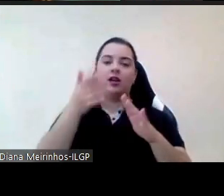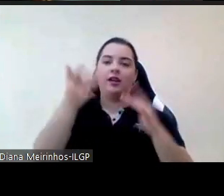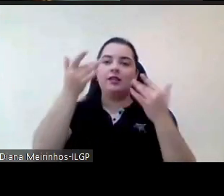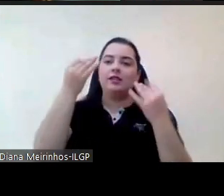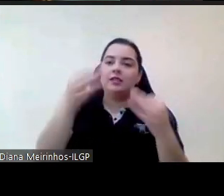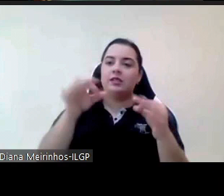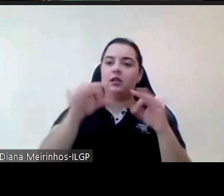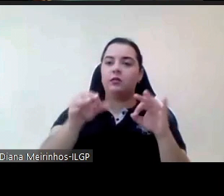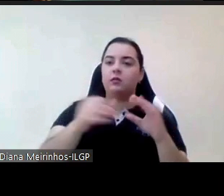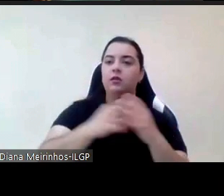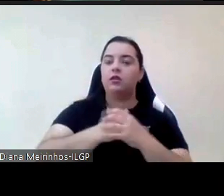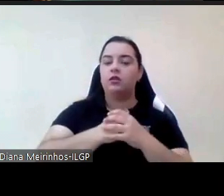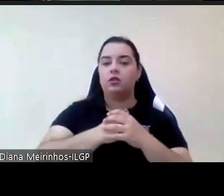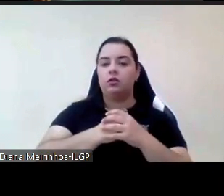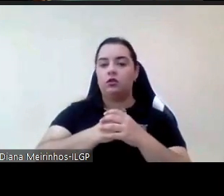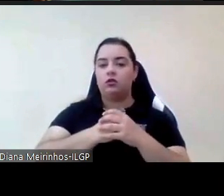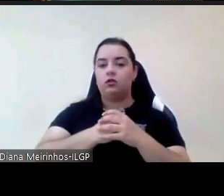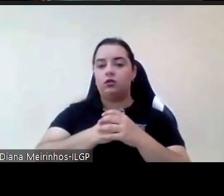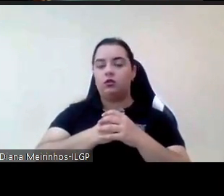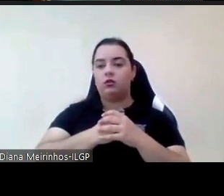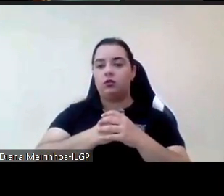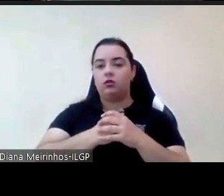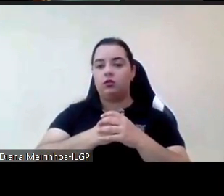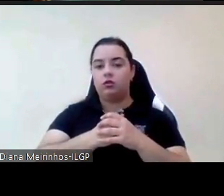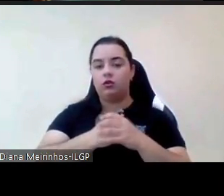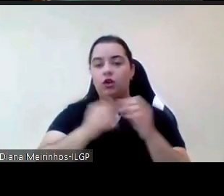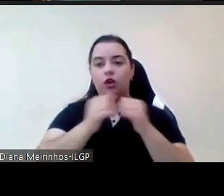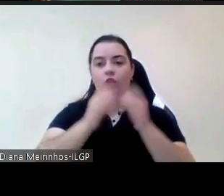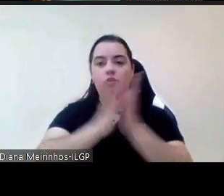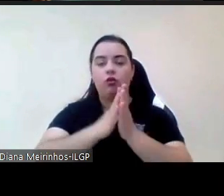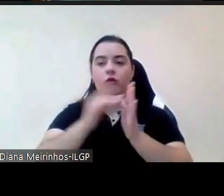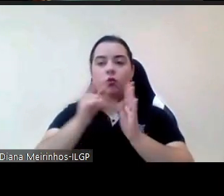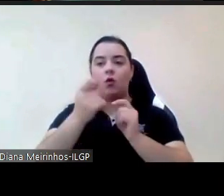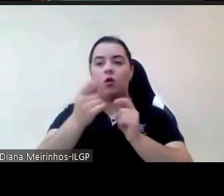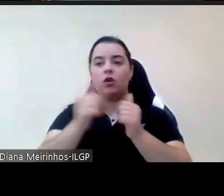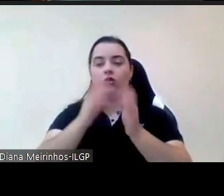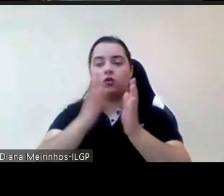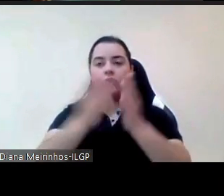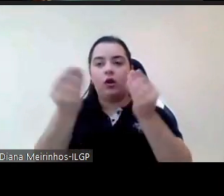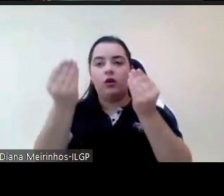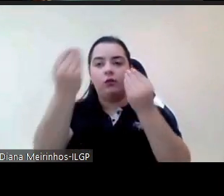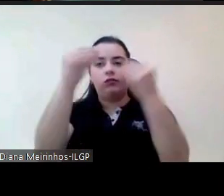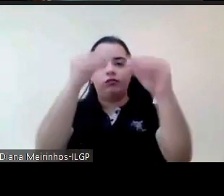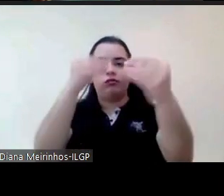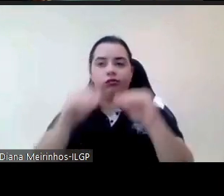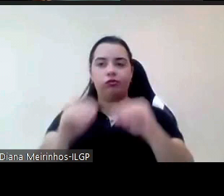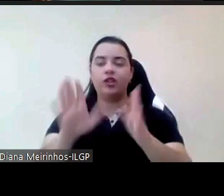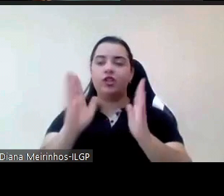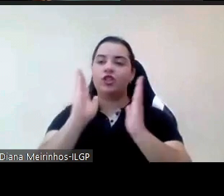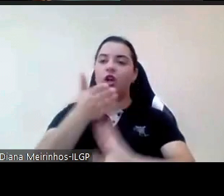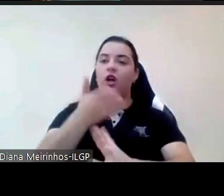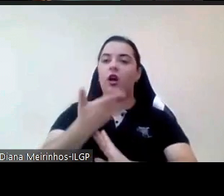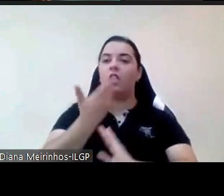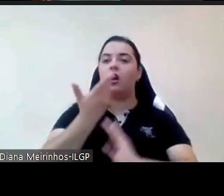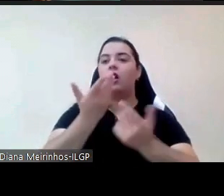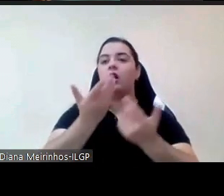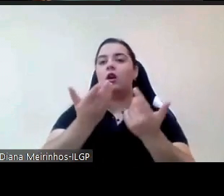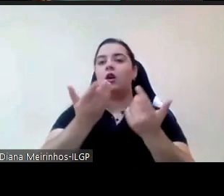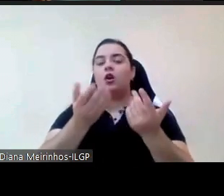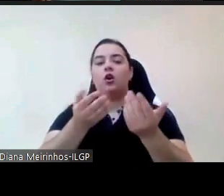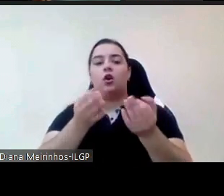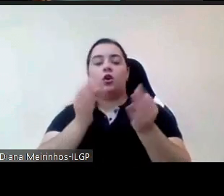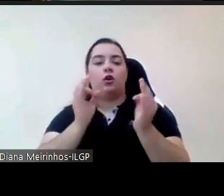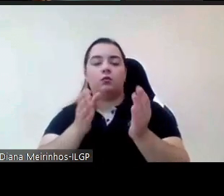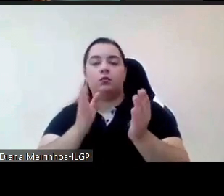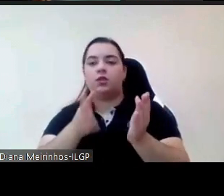e que até já vem praticamente tudo preenchido e que estas pessoas até nem têm grandes questões